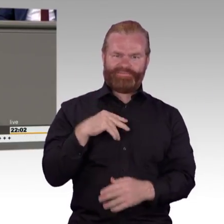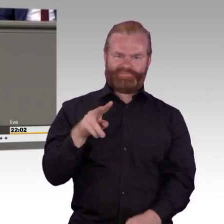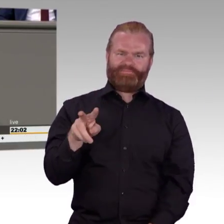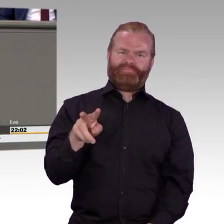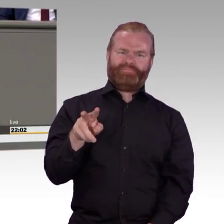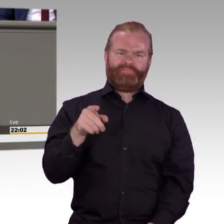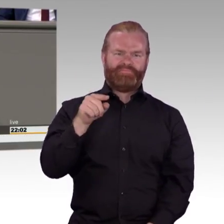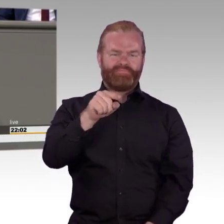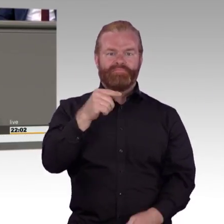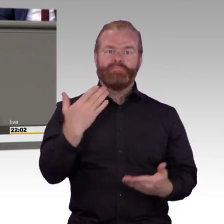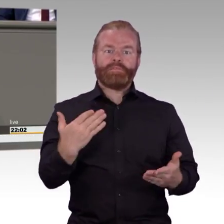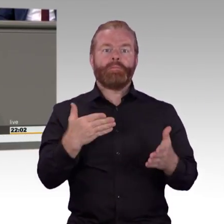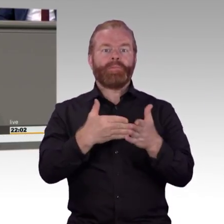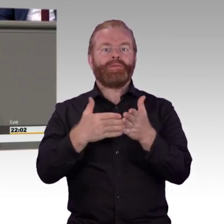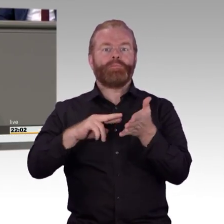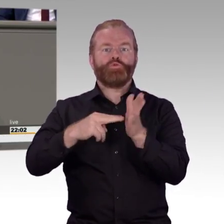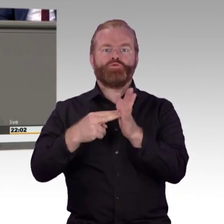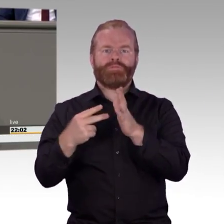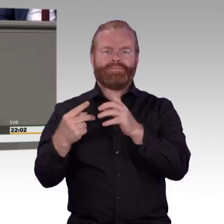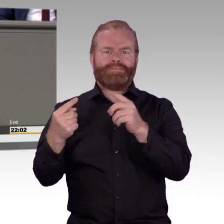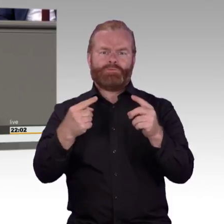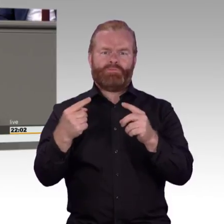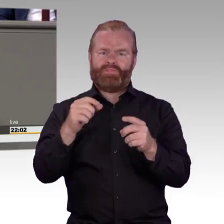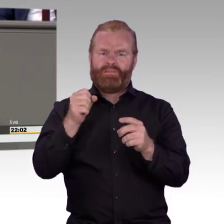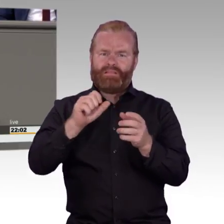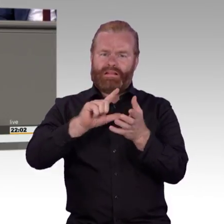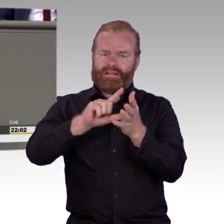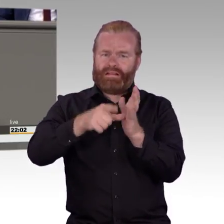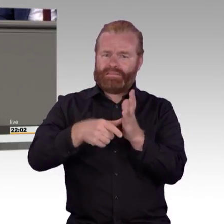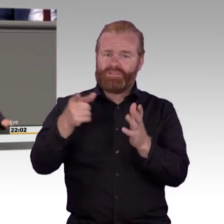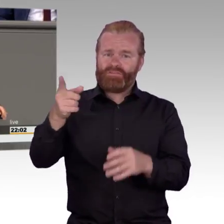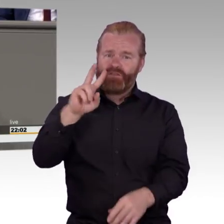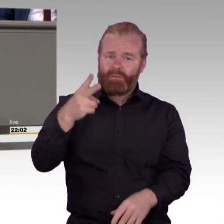Damit haben Sie sich sozusagen jedes Rederecht in so einer Debatte verwirkt. Aber jetzt zum Thema.